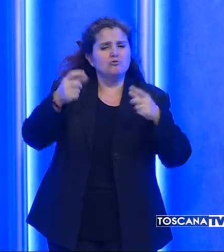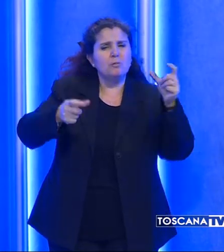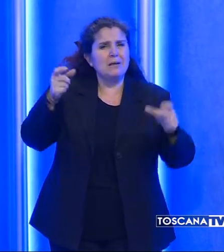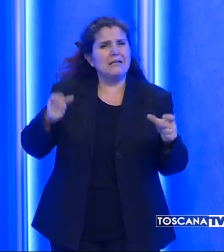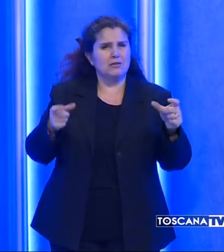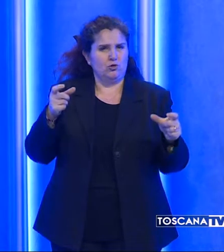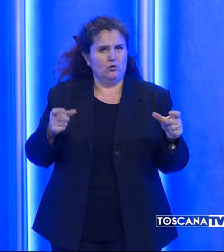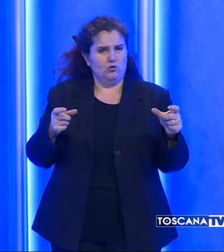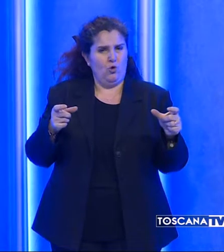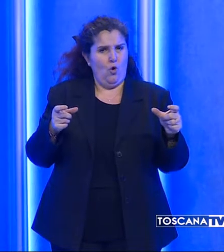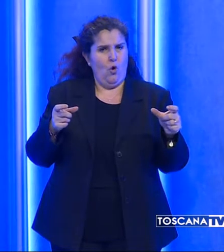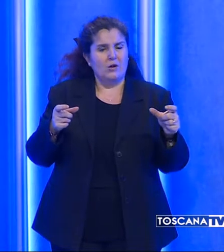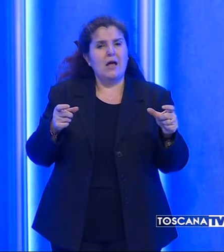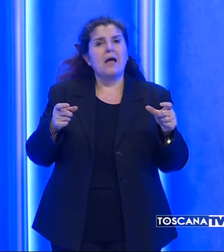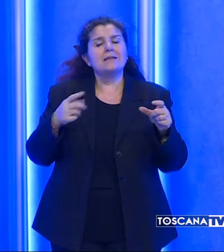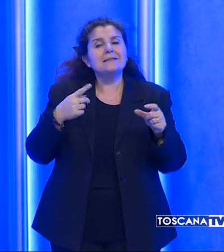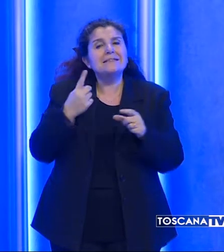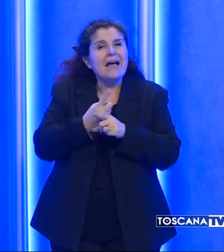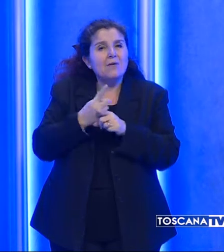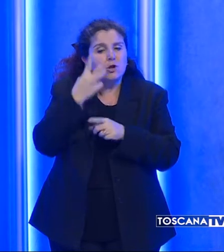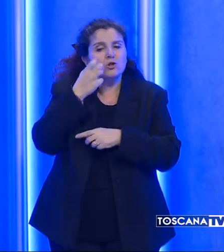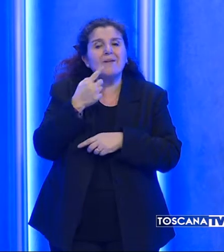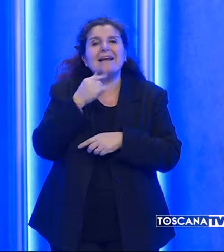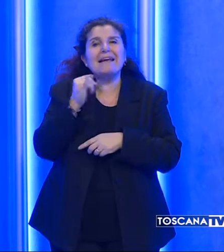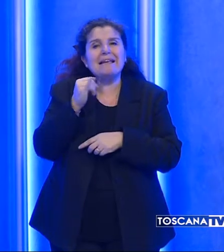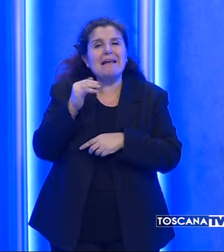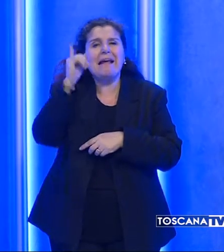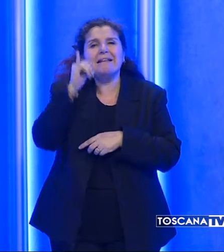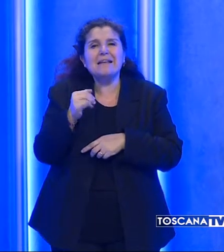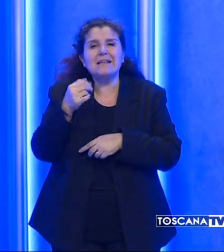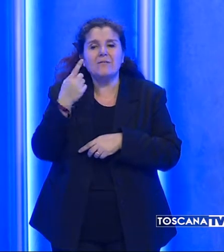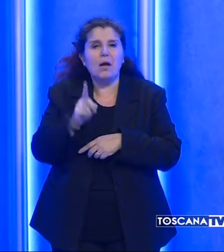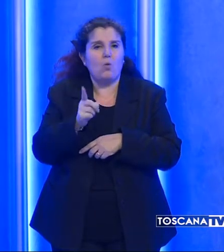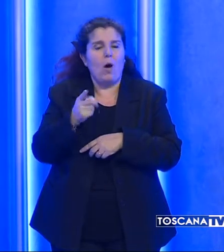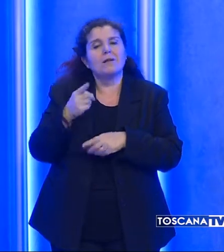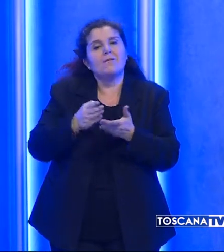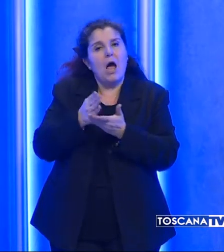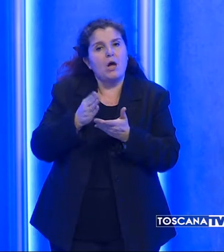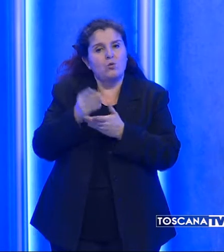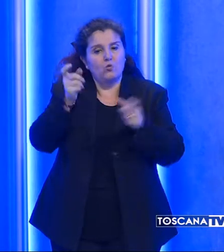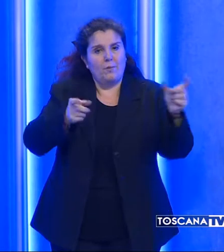persone e sono da identificare e si chiede la collaborazione da parte dei cittadini.